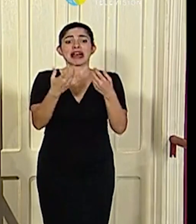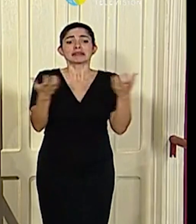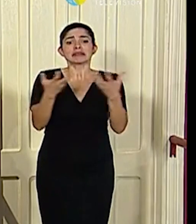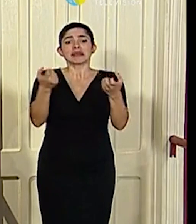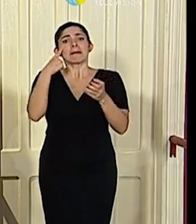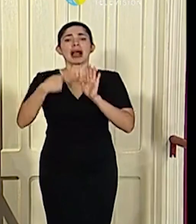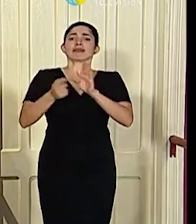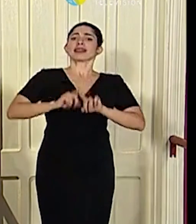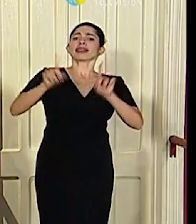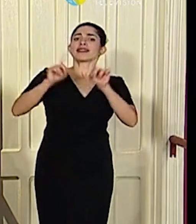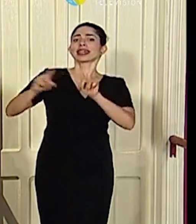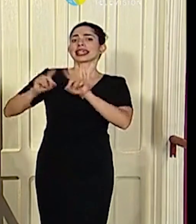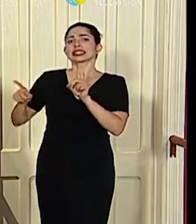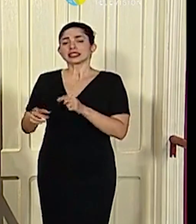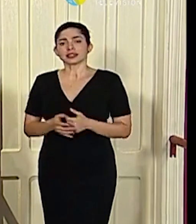diferenciarnos.